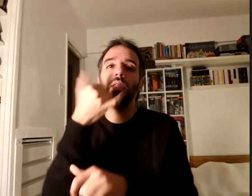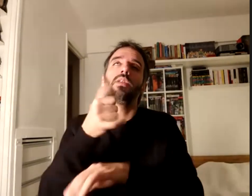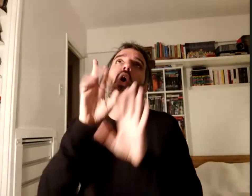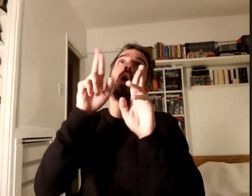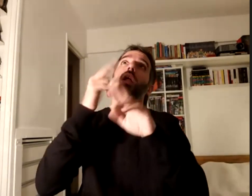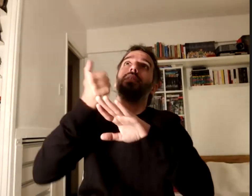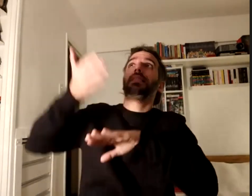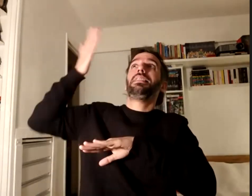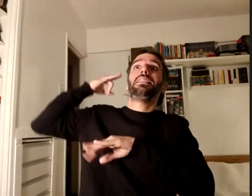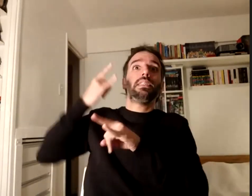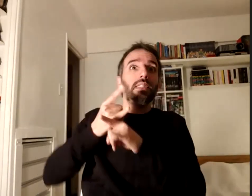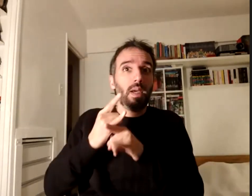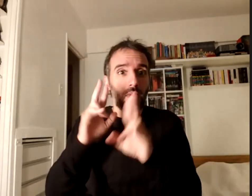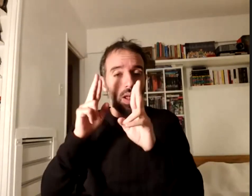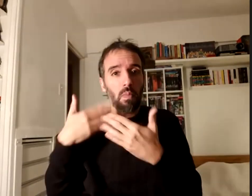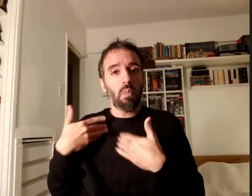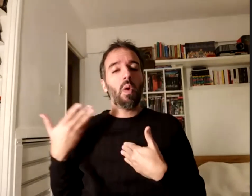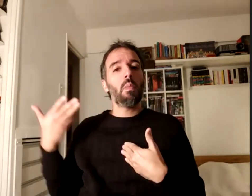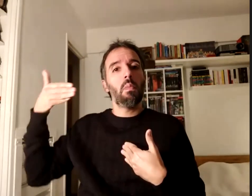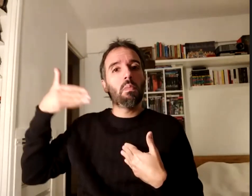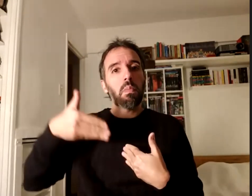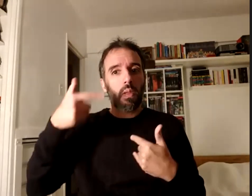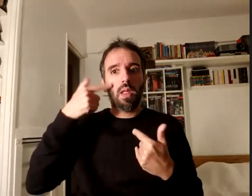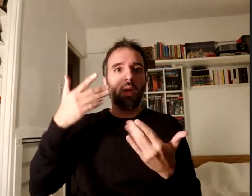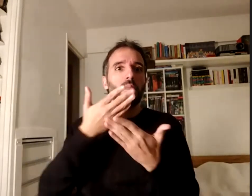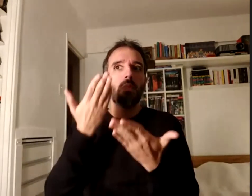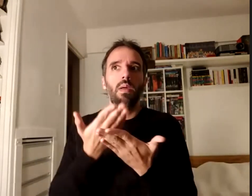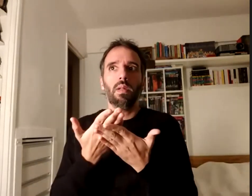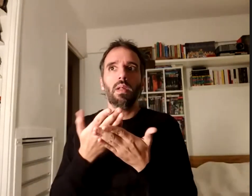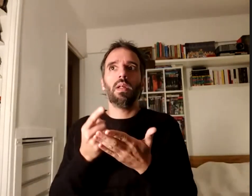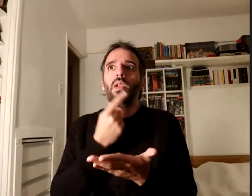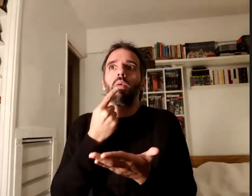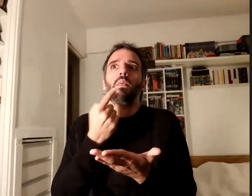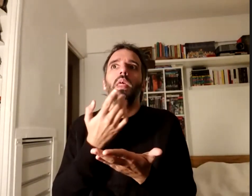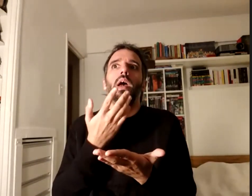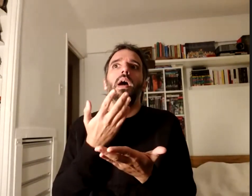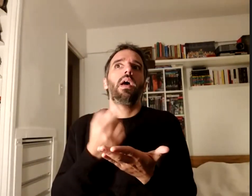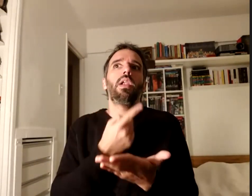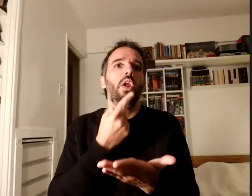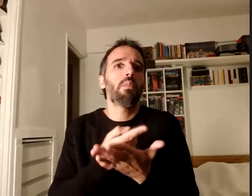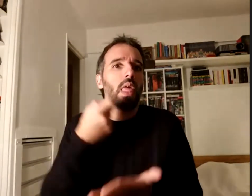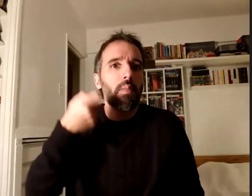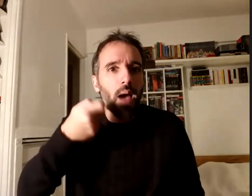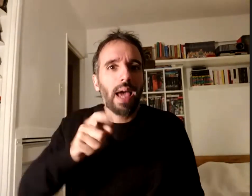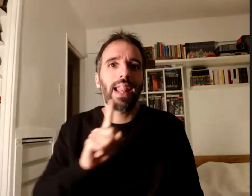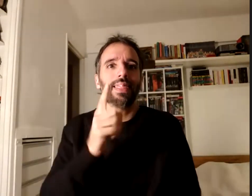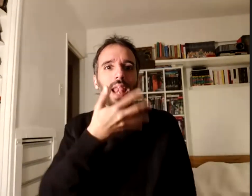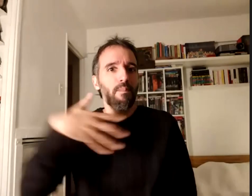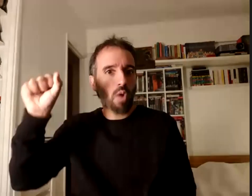yo no podía más no lo podía pagar no podía pagar el transporte así que me hacen